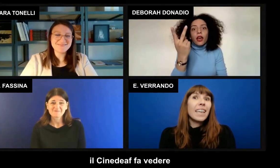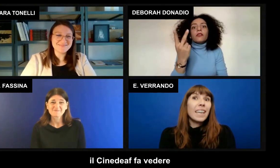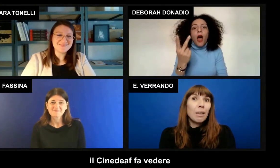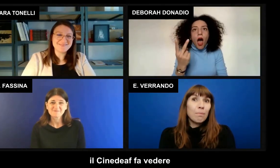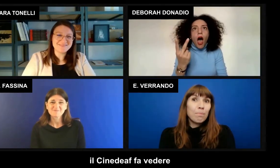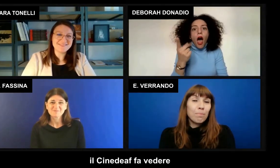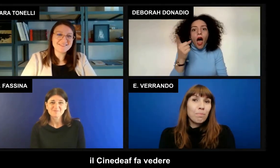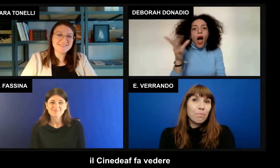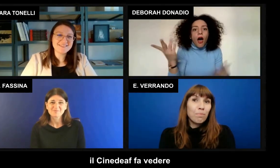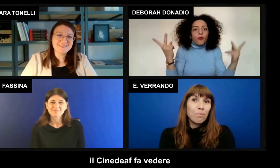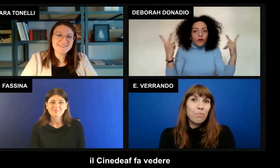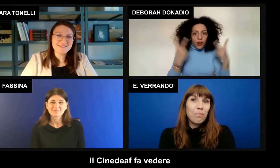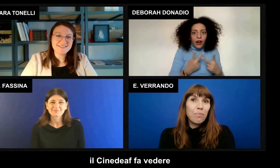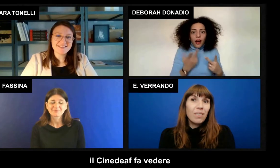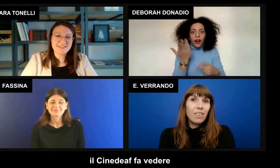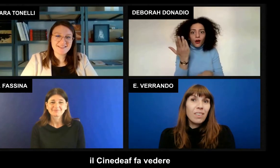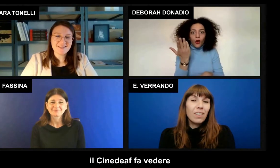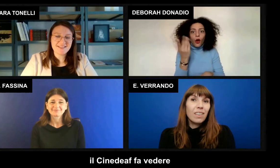vedere.